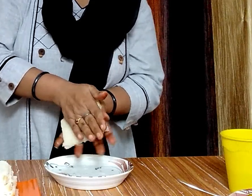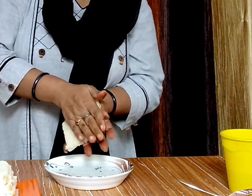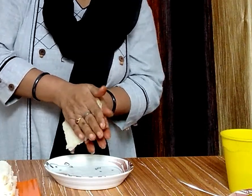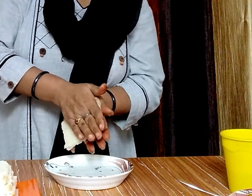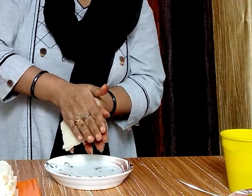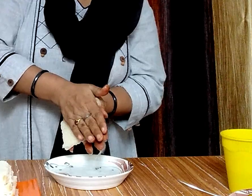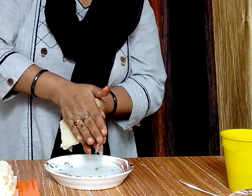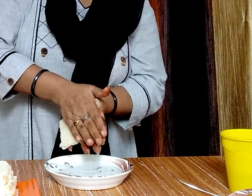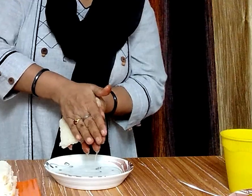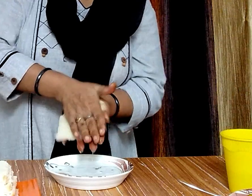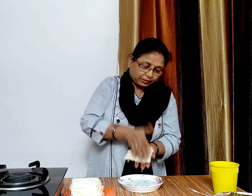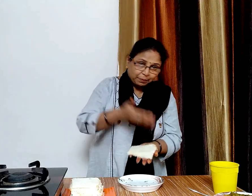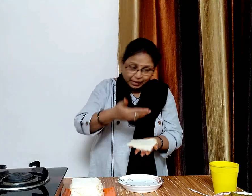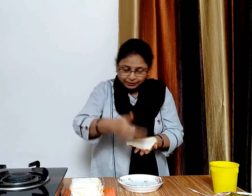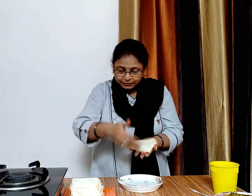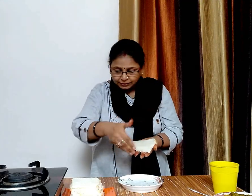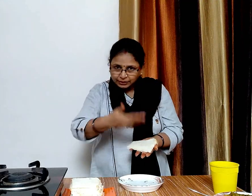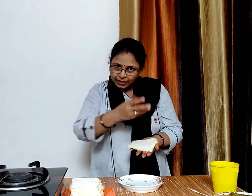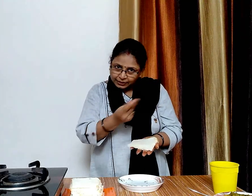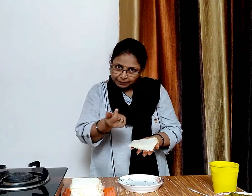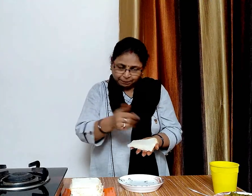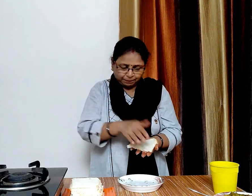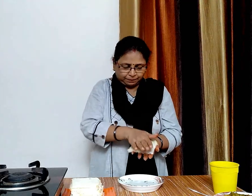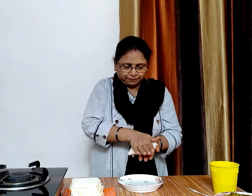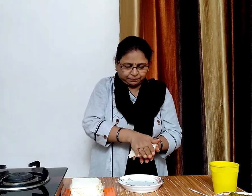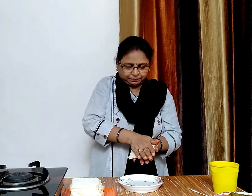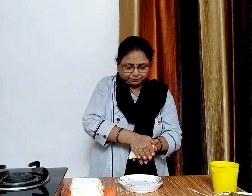अब इसे अच्छे से नचोड़ते हुए इसका सारा पानी निकाल लेंगे